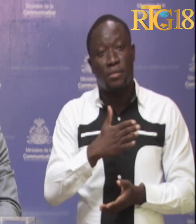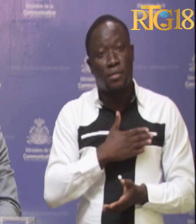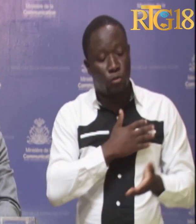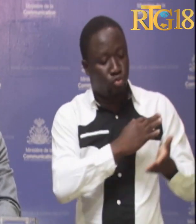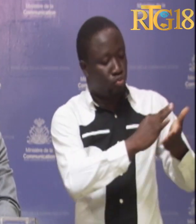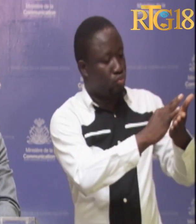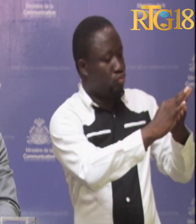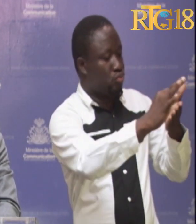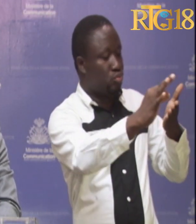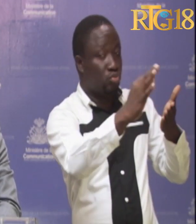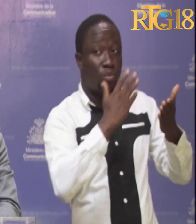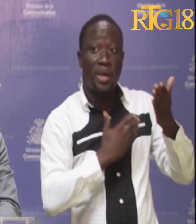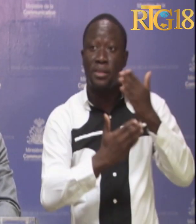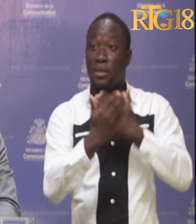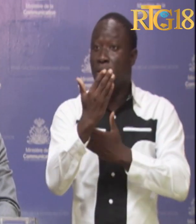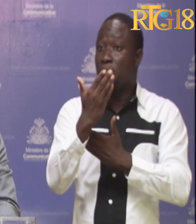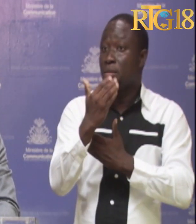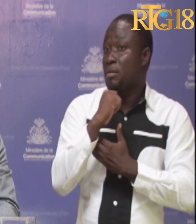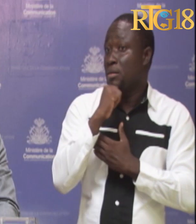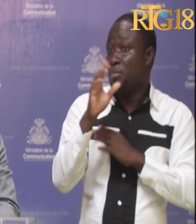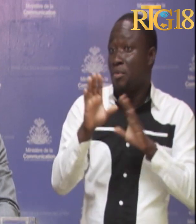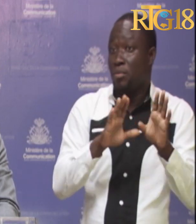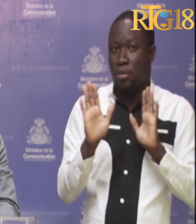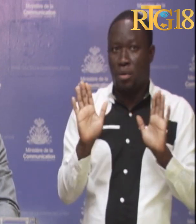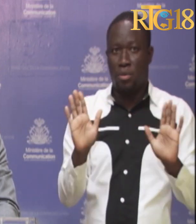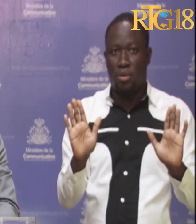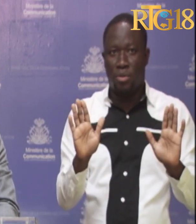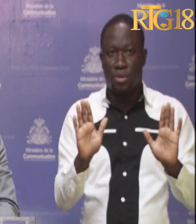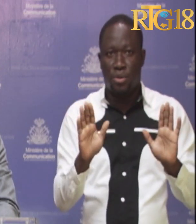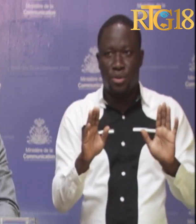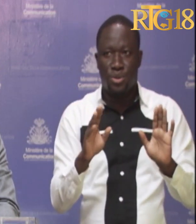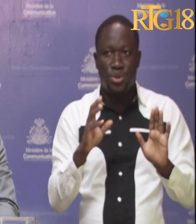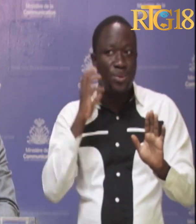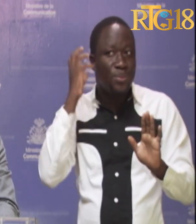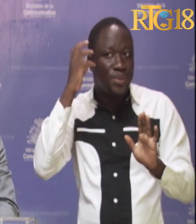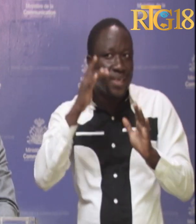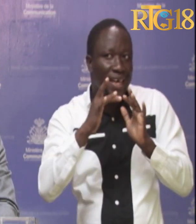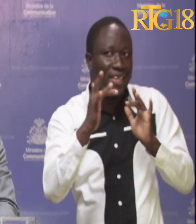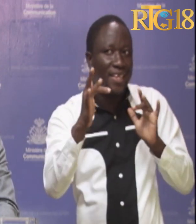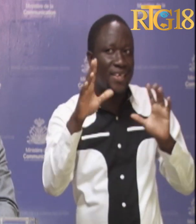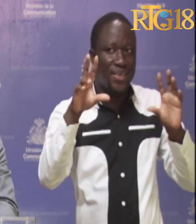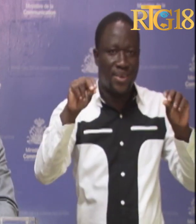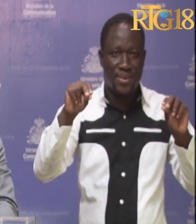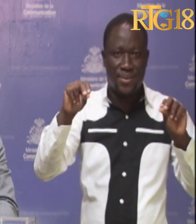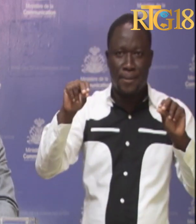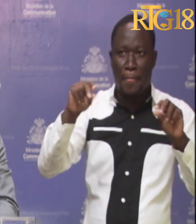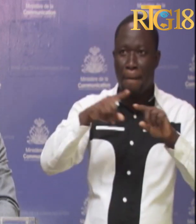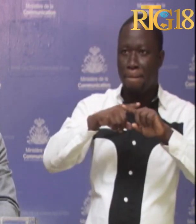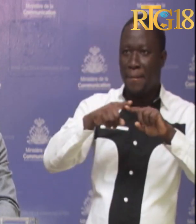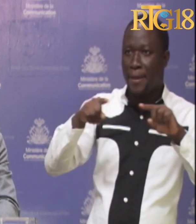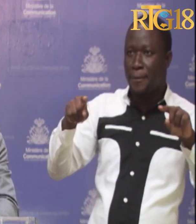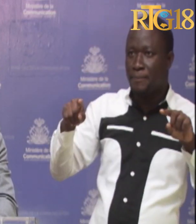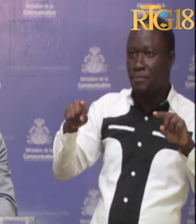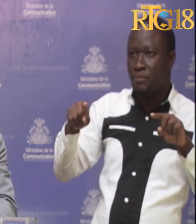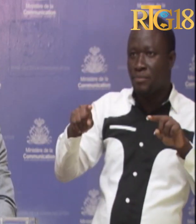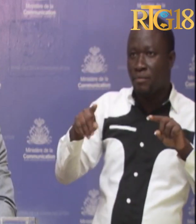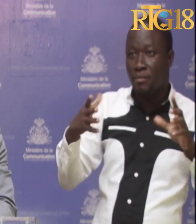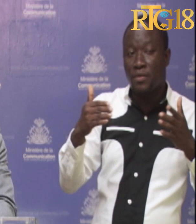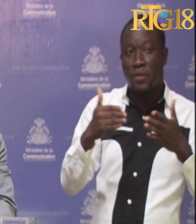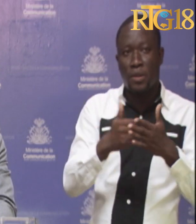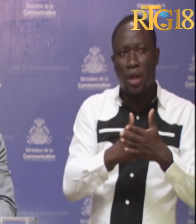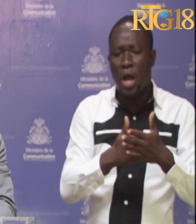ce matin ne prétend nullement faire le procès des médias en ligne ou de la presse haïtienne en général. Les nobles